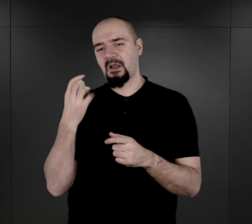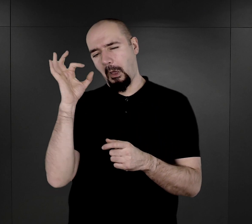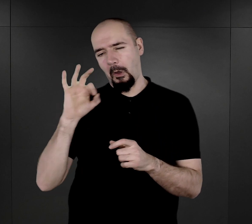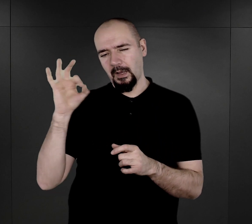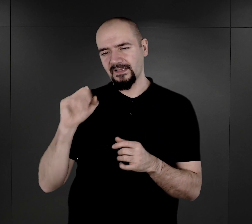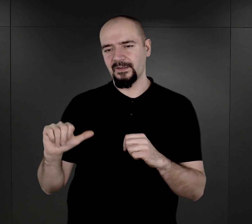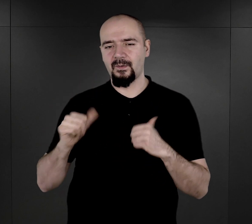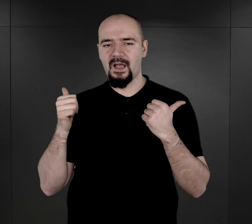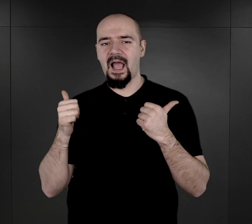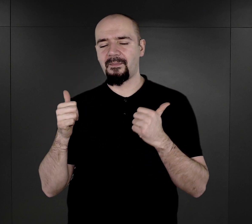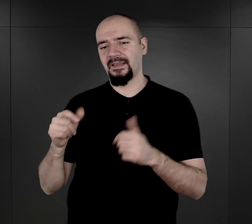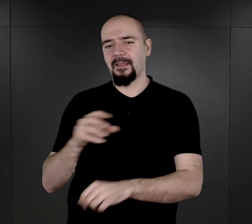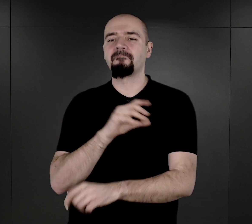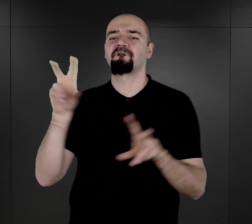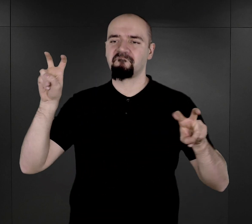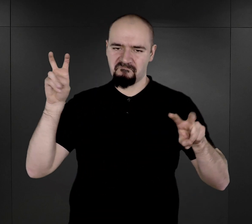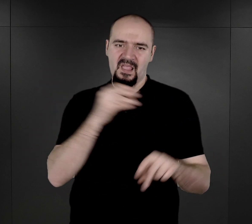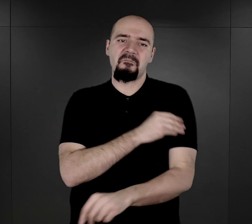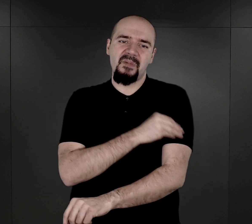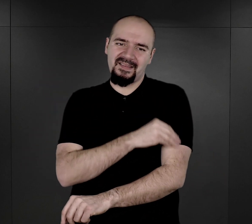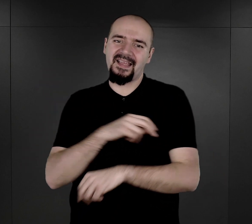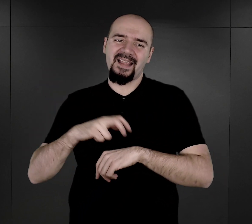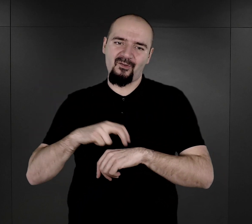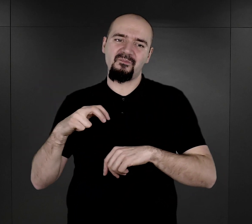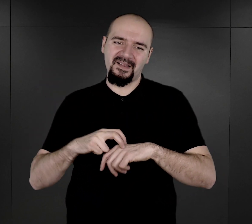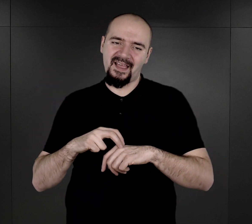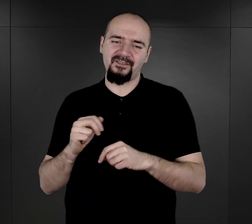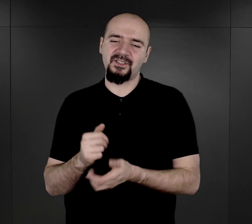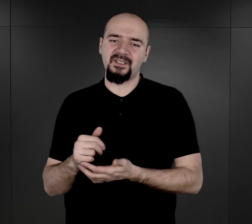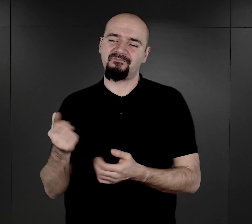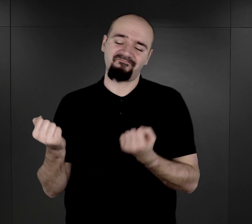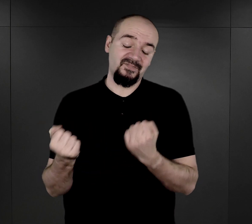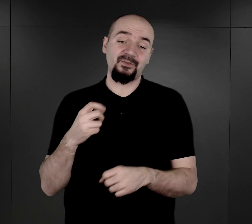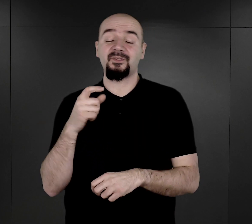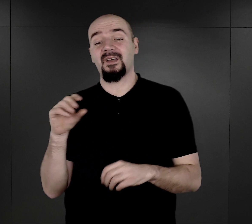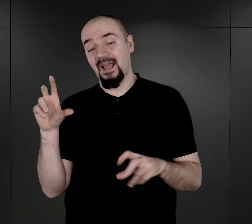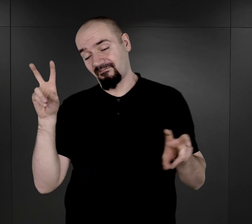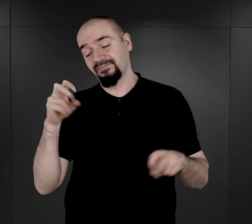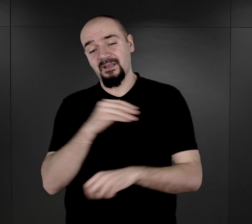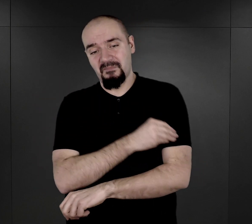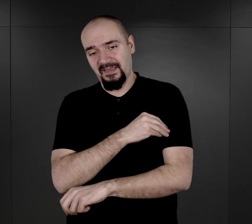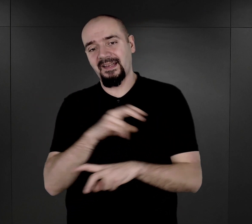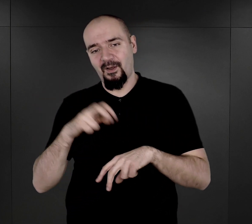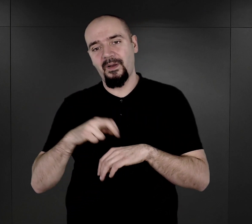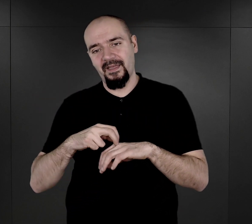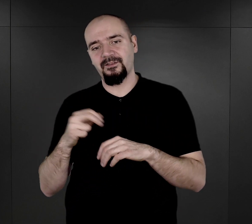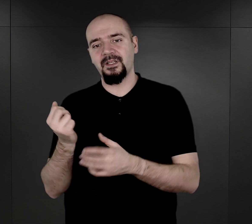tego materiału badawczego, bo niestety takiego terminu tutaj należałoby użyć w kontekście właśnie